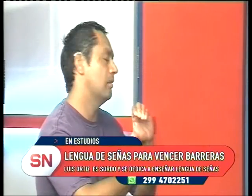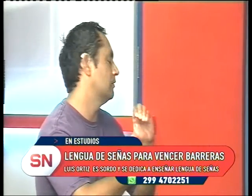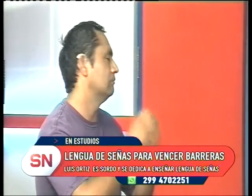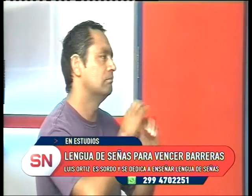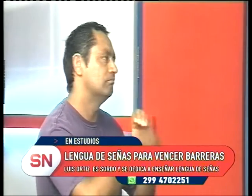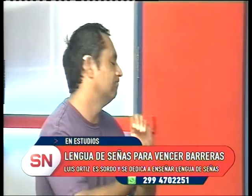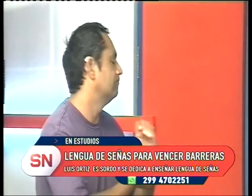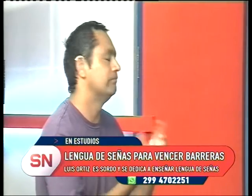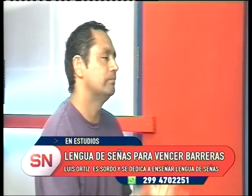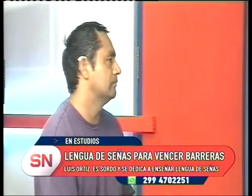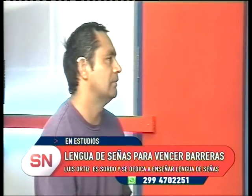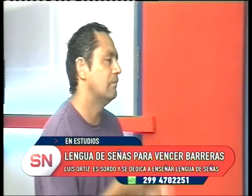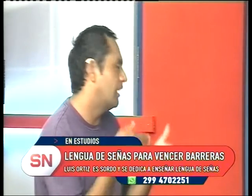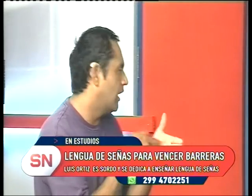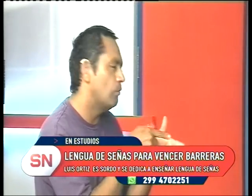no hay comunicación. No hay comunicación.